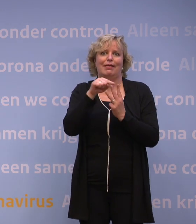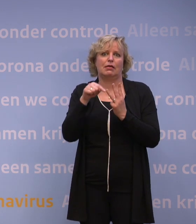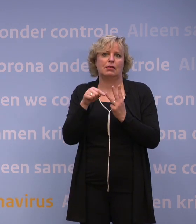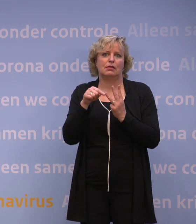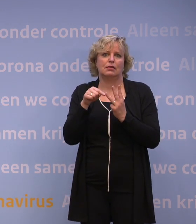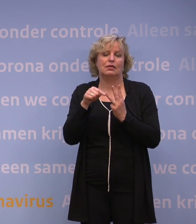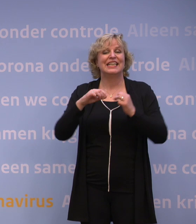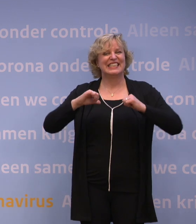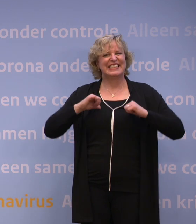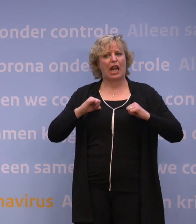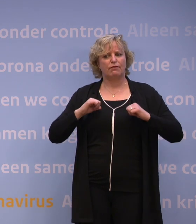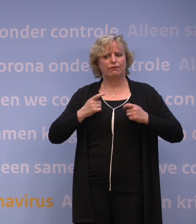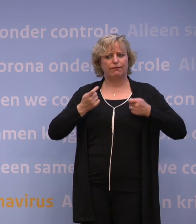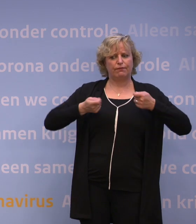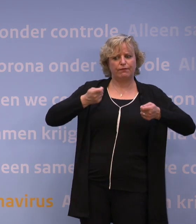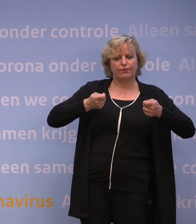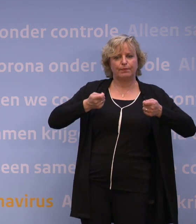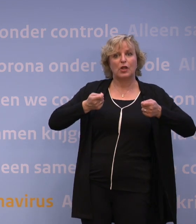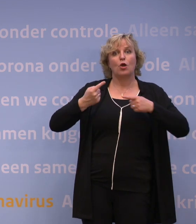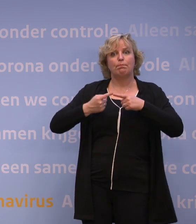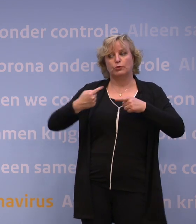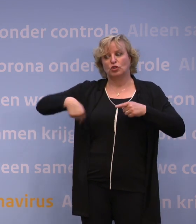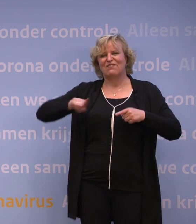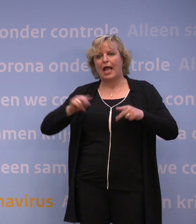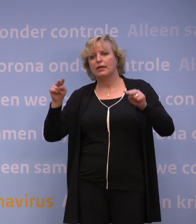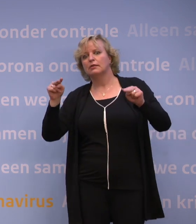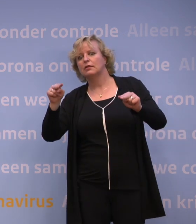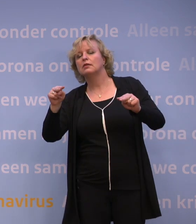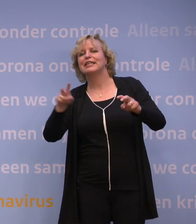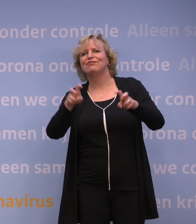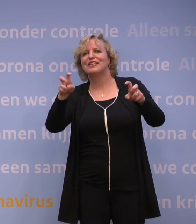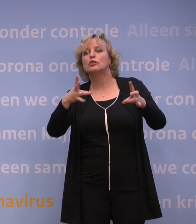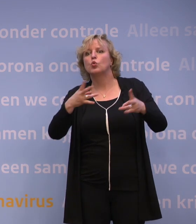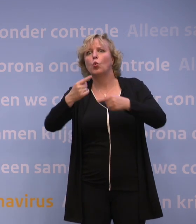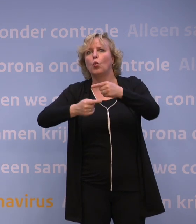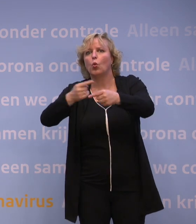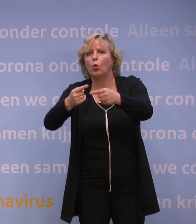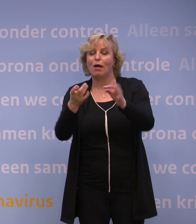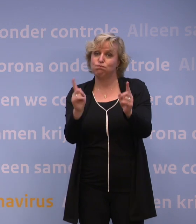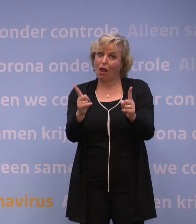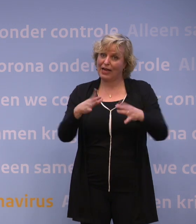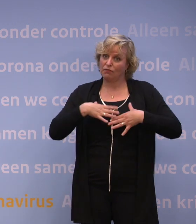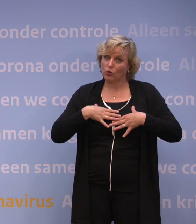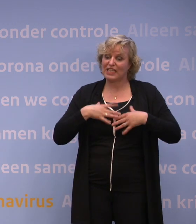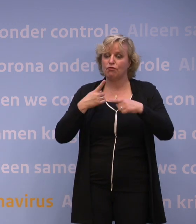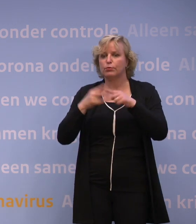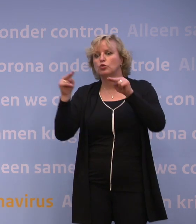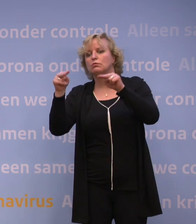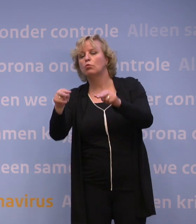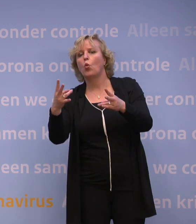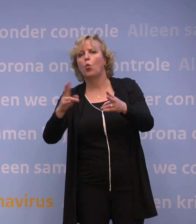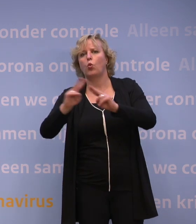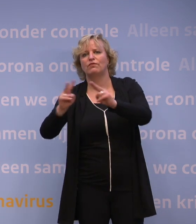er zelf alles aan, maar wij houden ook zicht op het virus daarmee, door dat testen. Dat is belangrijk voor jezelf, maar ook om zicht te houden op die verspreiding.